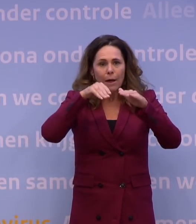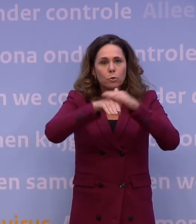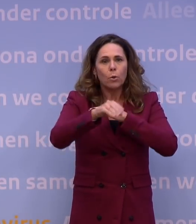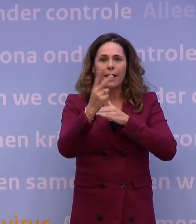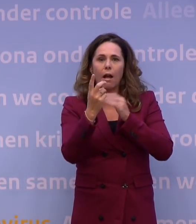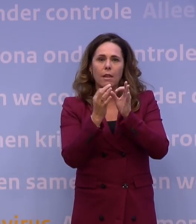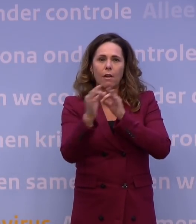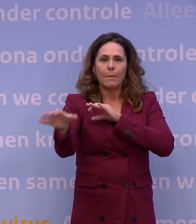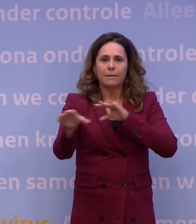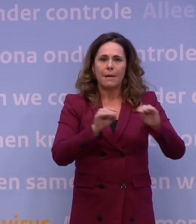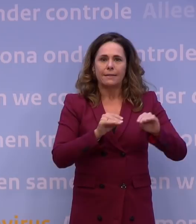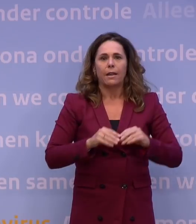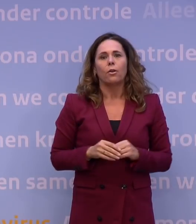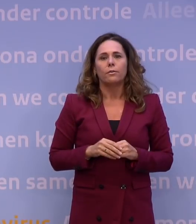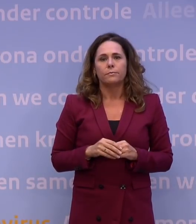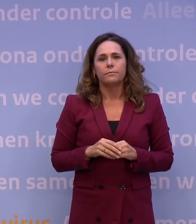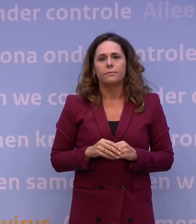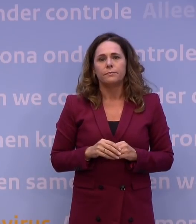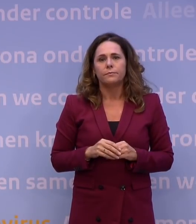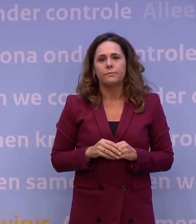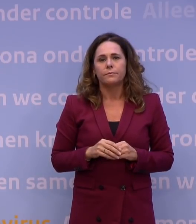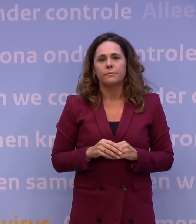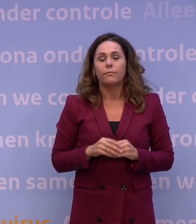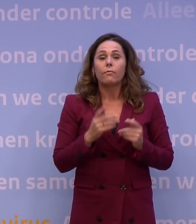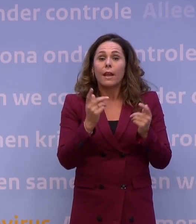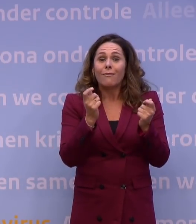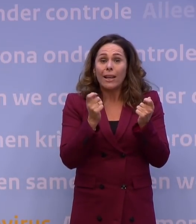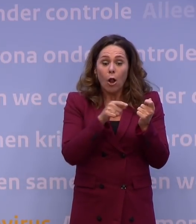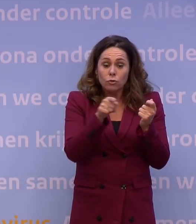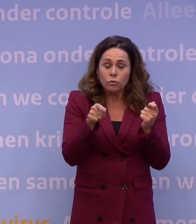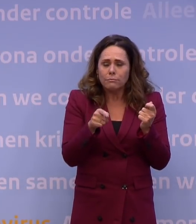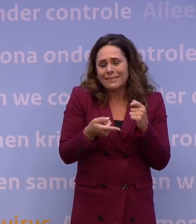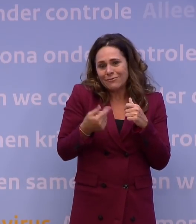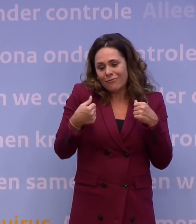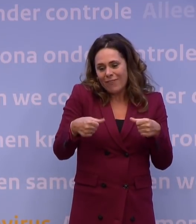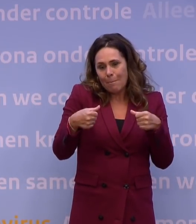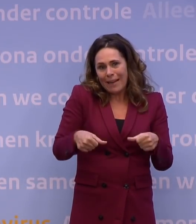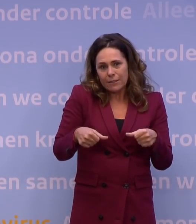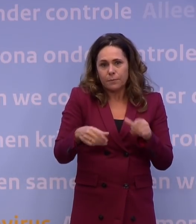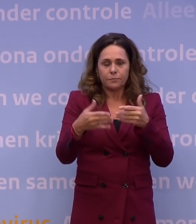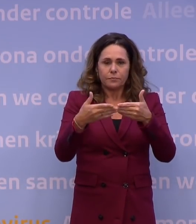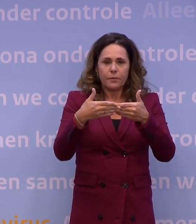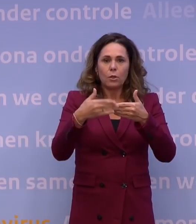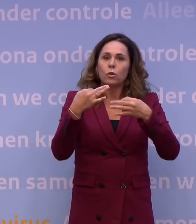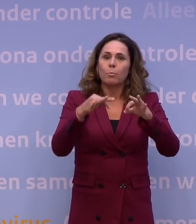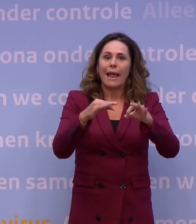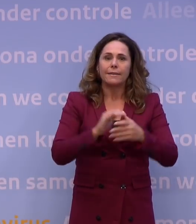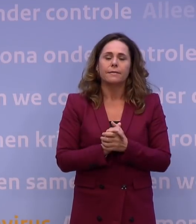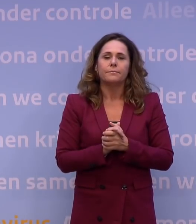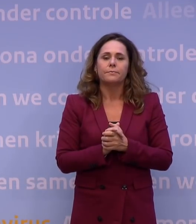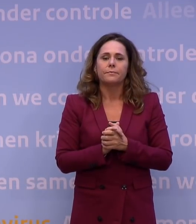metermaatregel. De detailhandel moet een verplicht deurbeleid gaan voeren om te zorgen dat mensen in de winkel